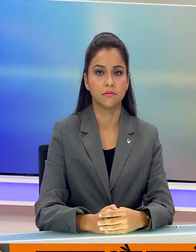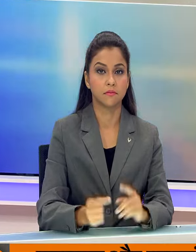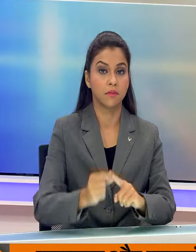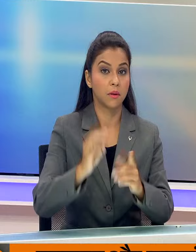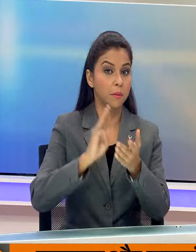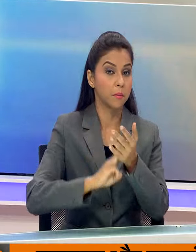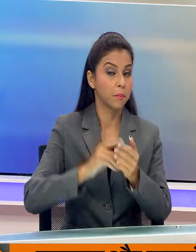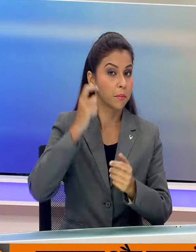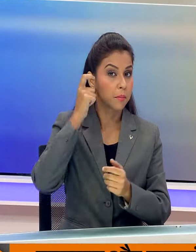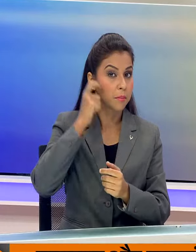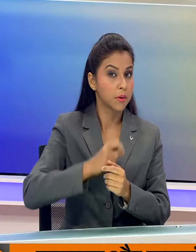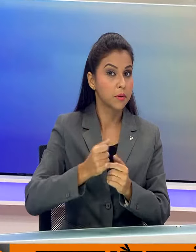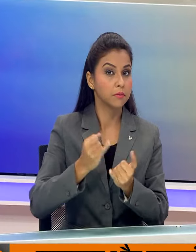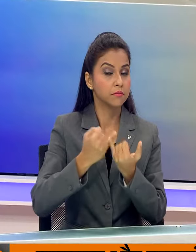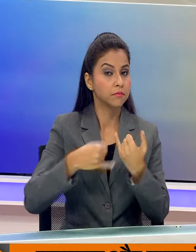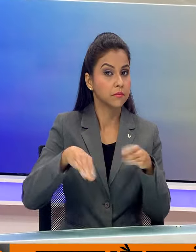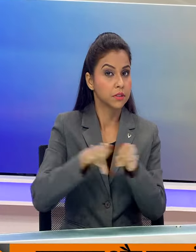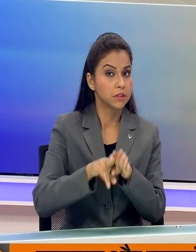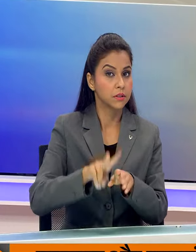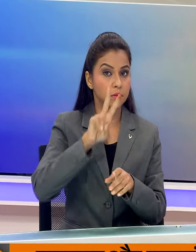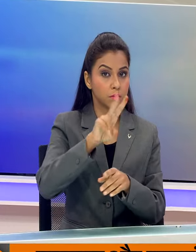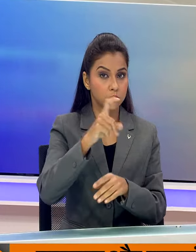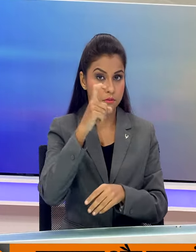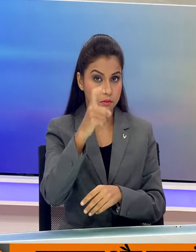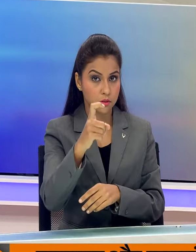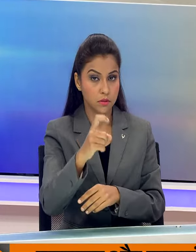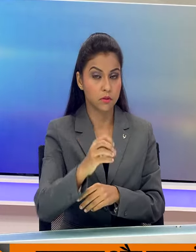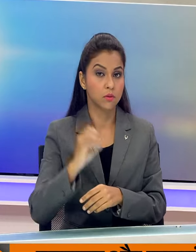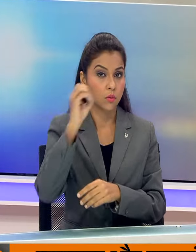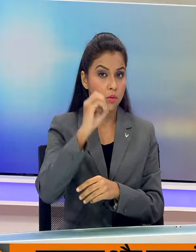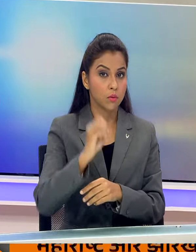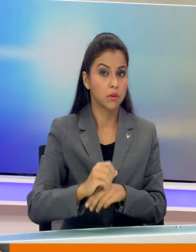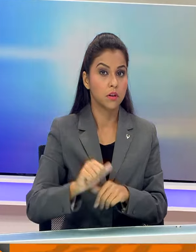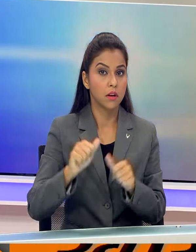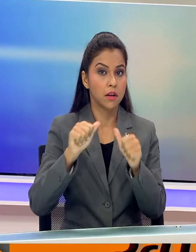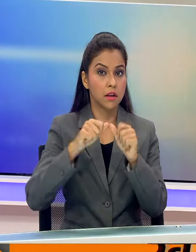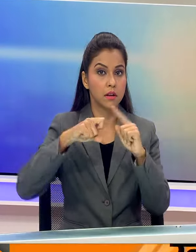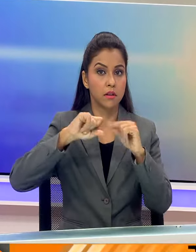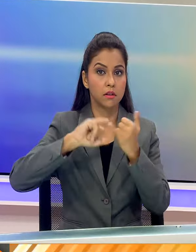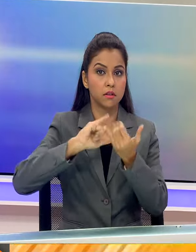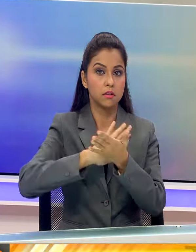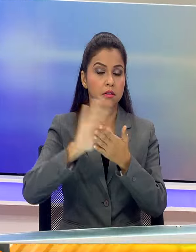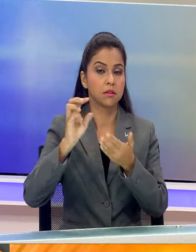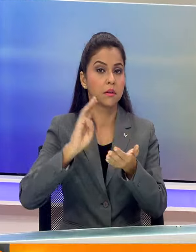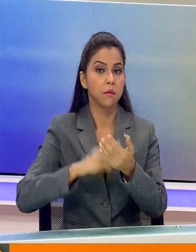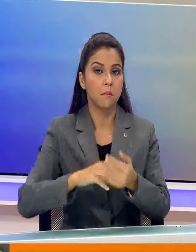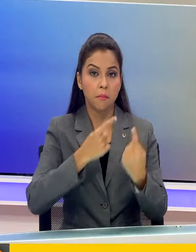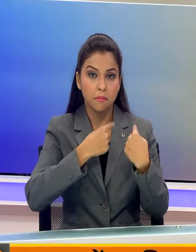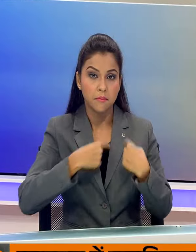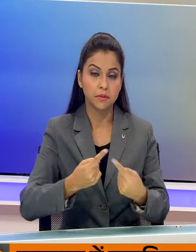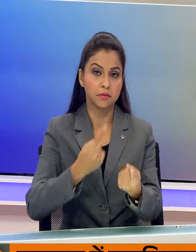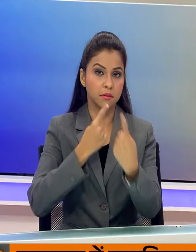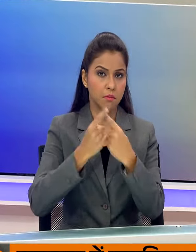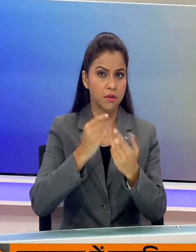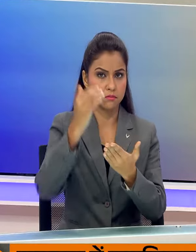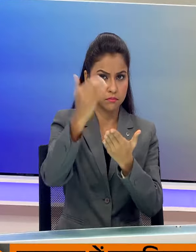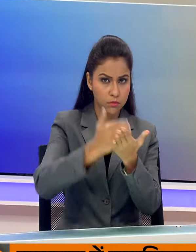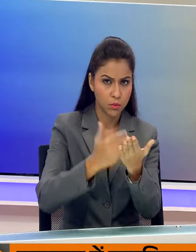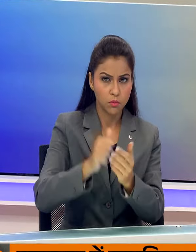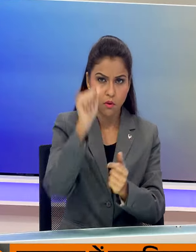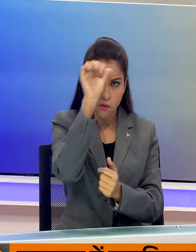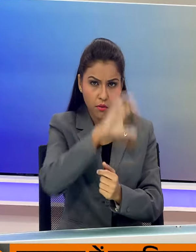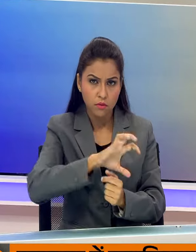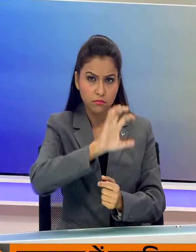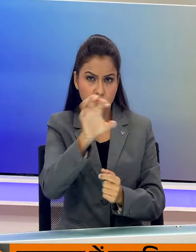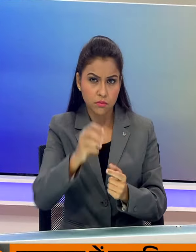प्रधानमंत्री नरिंद्रमोदी रविवार 27 अक्टूबर को आकाश्माणी पर मन की बात कारिक्रम में तेश विदेश के लोगों